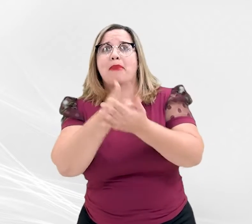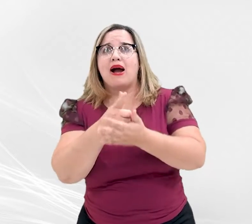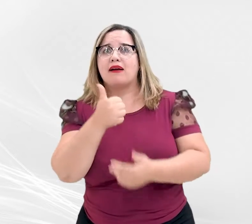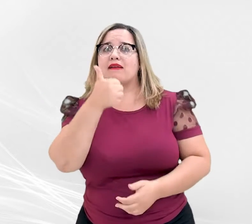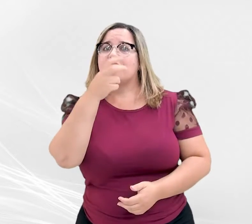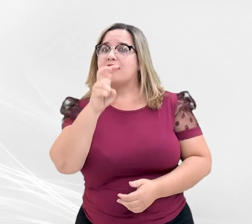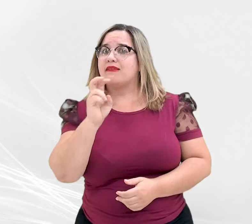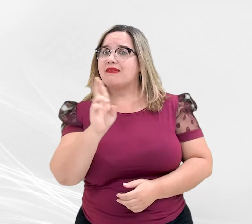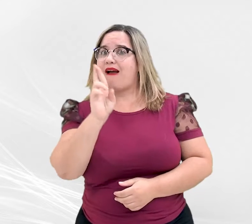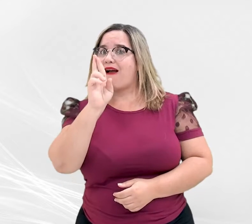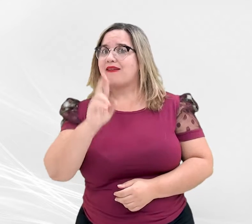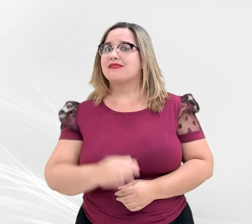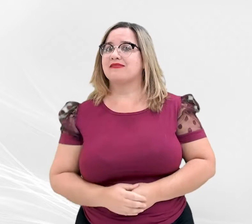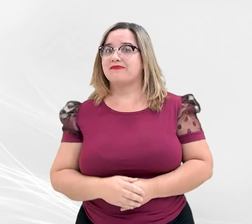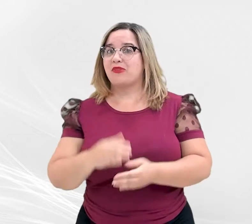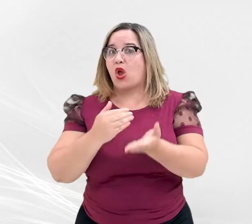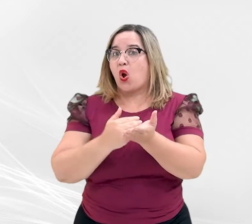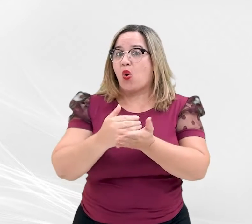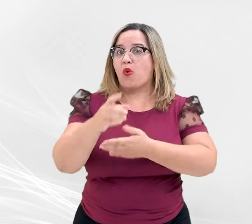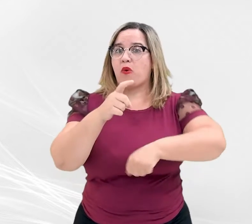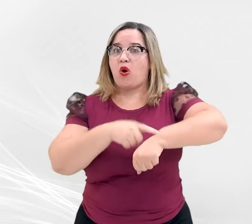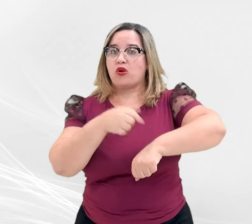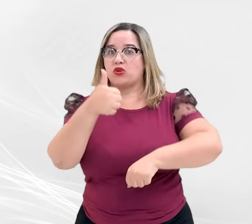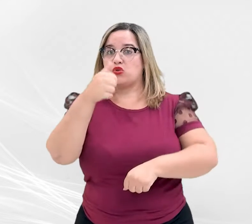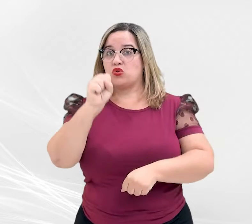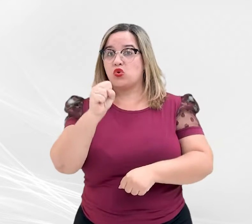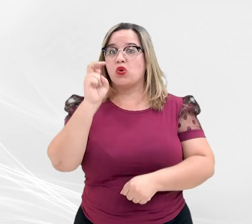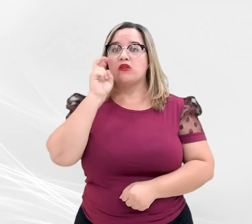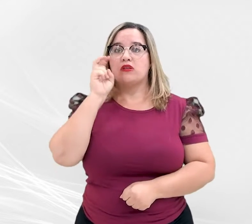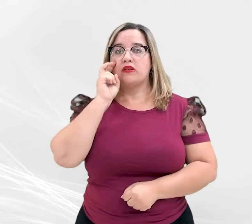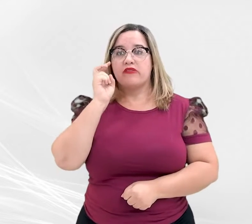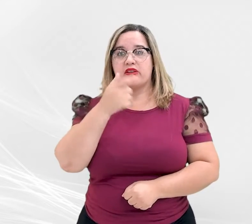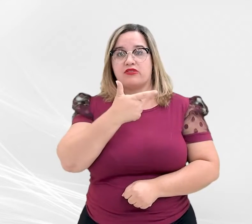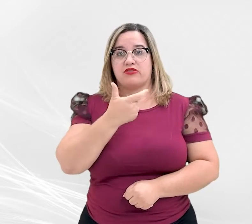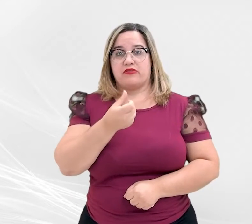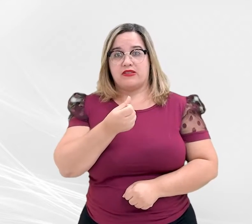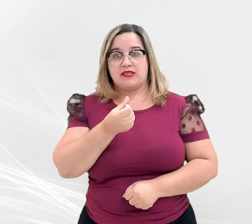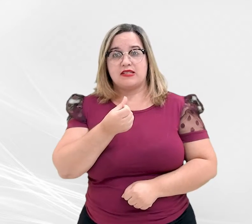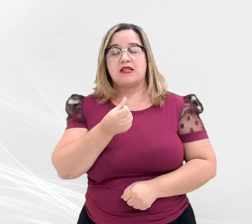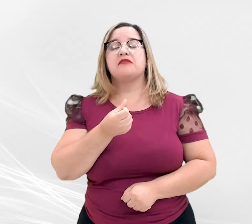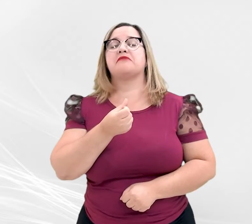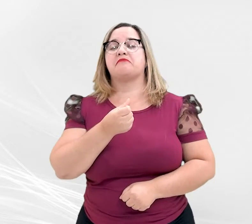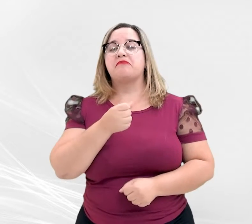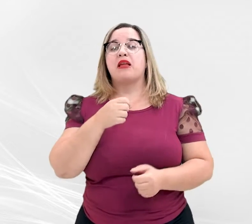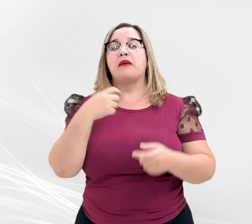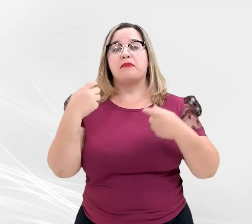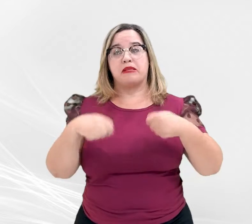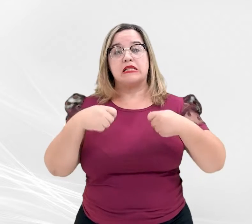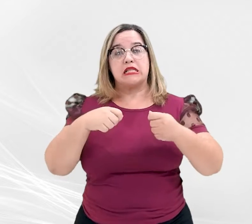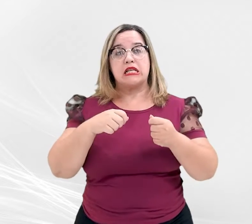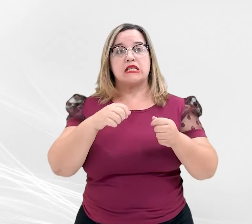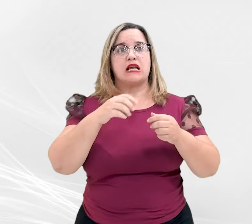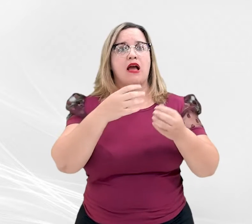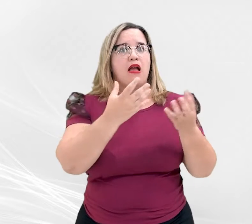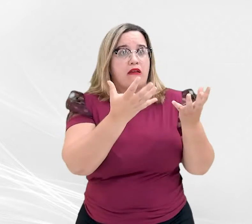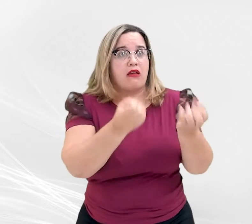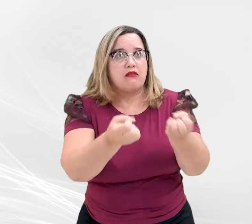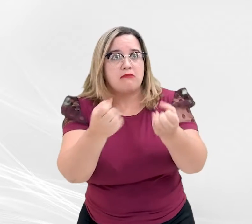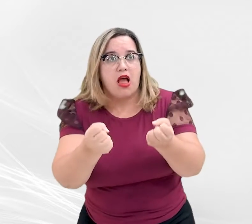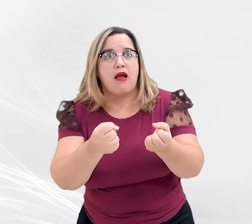18h desta quinta-feira, 26 de maio, com o credenciamento dos participantes. Mas a feira de artesanato começa